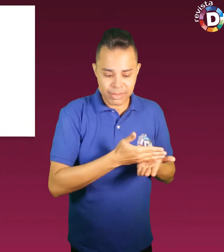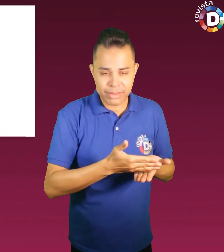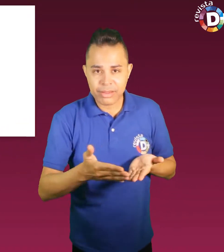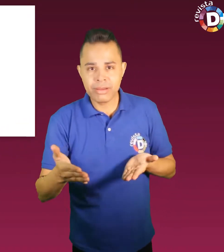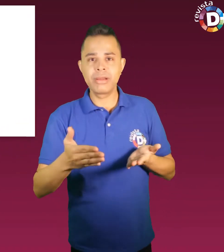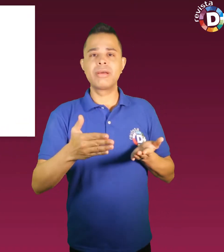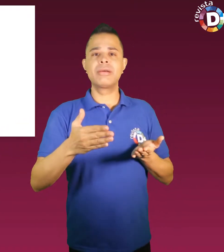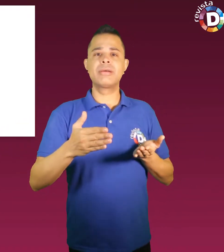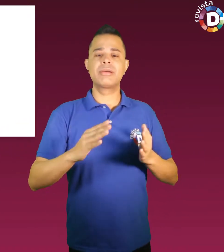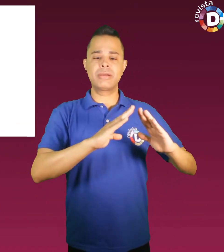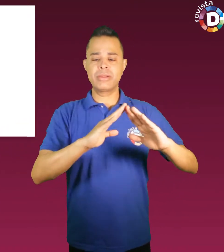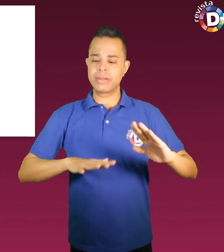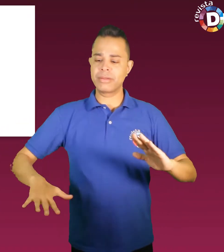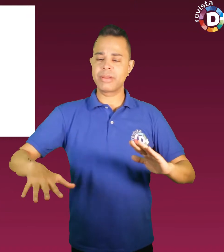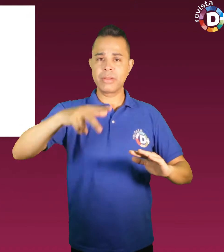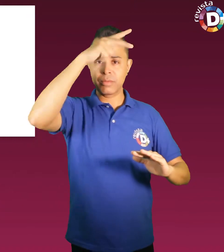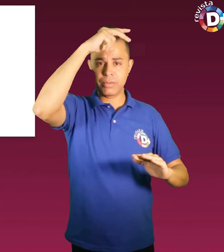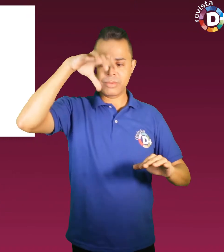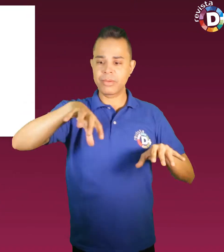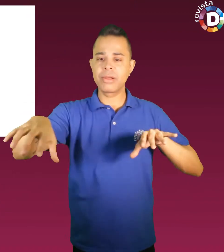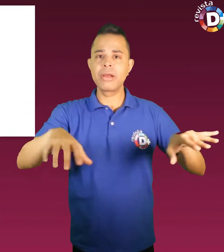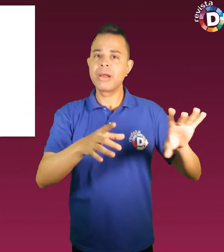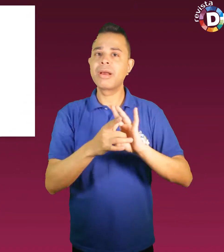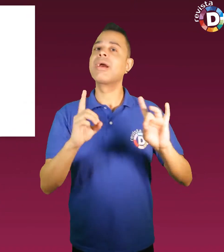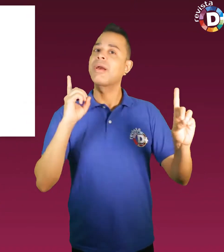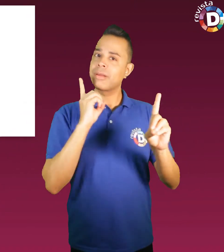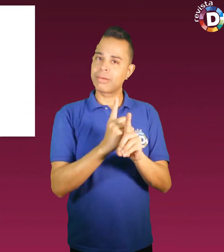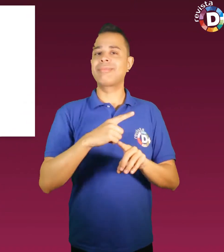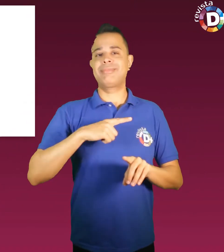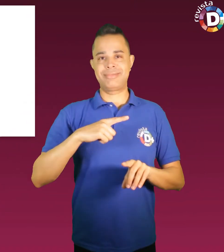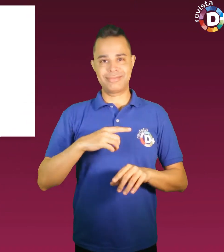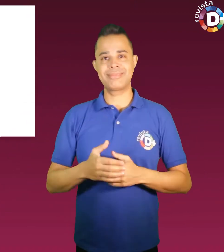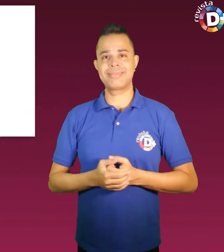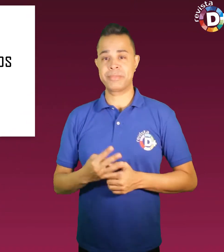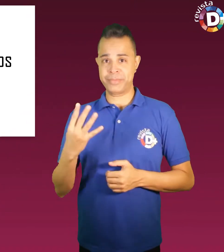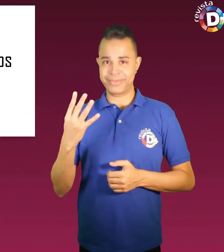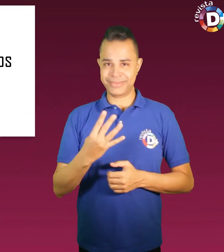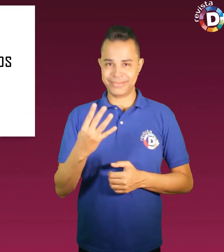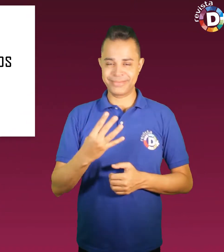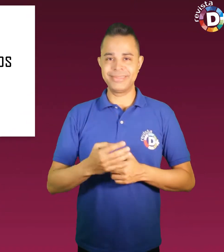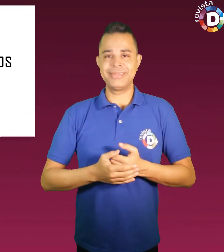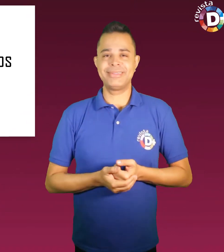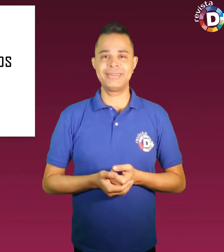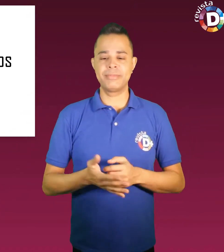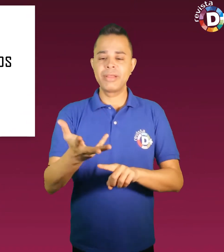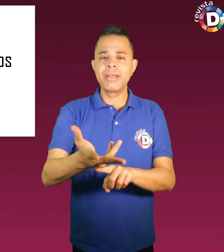a maioria dos locais públicos contarão com esses equipamentos. Quarto, arte